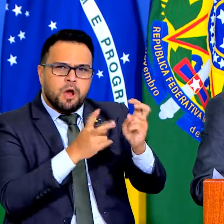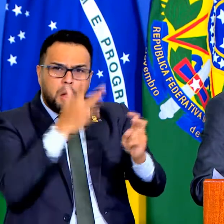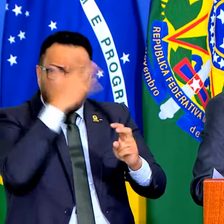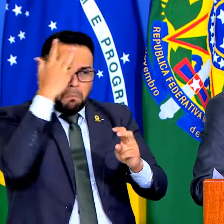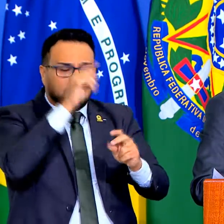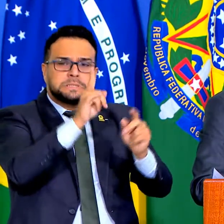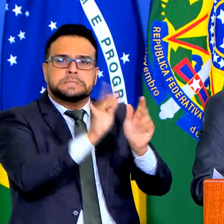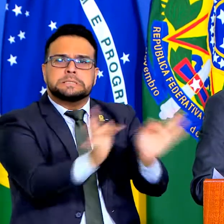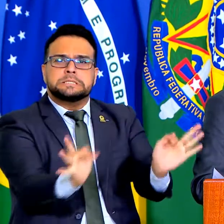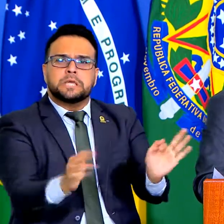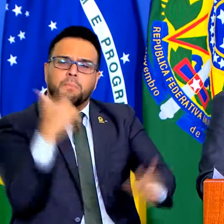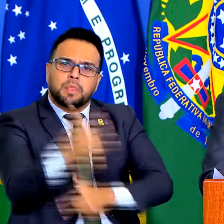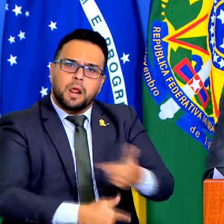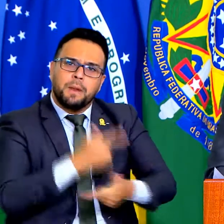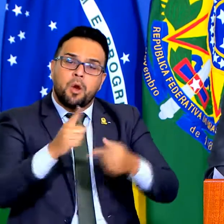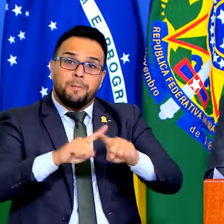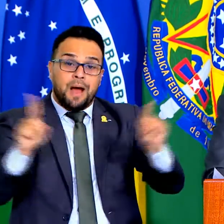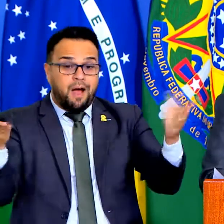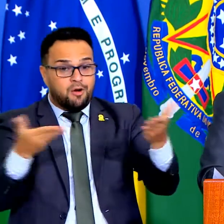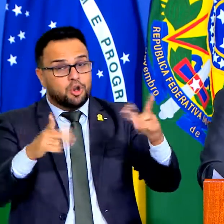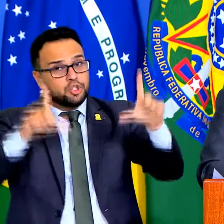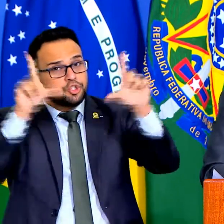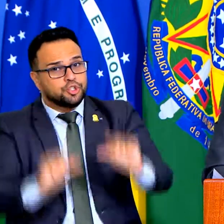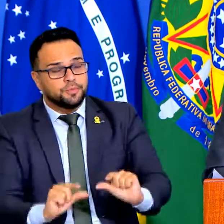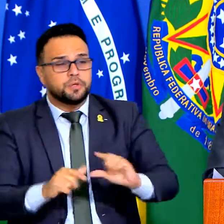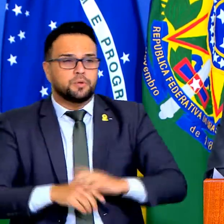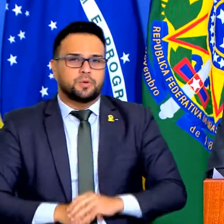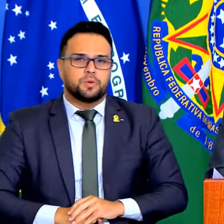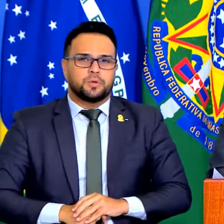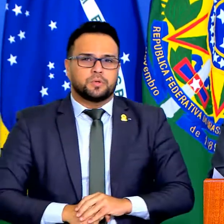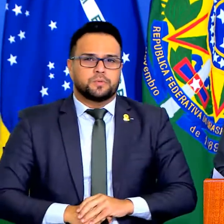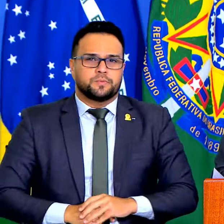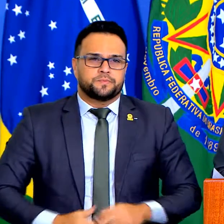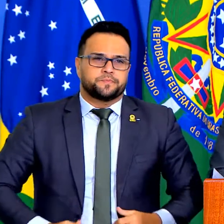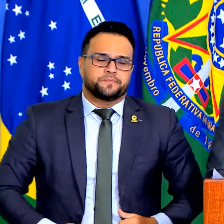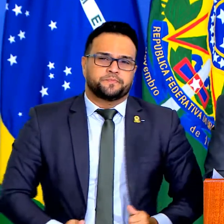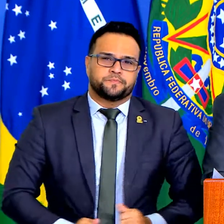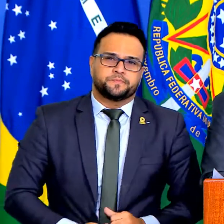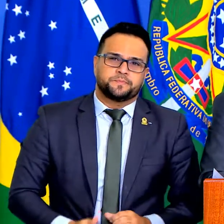Mas diminuiu em muito em relação ao que tínhamos no passado.